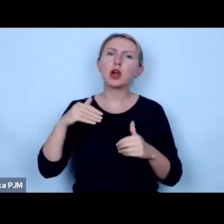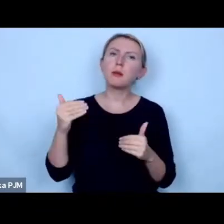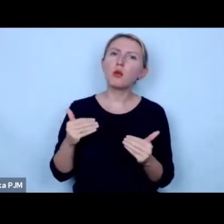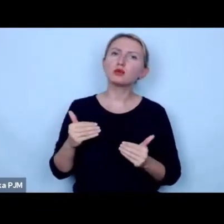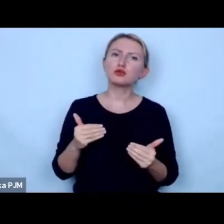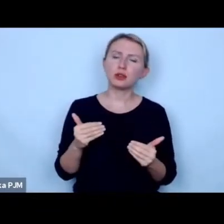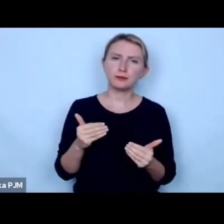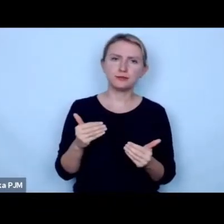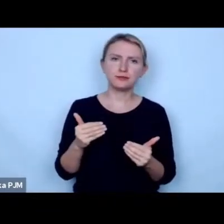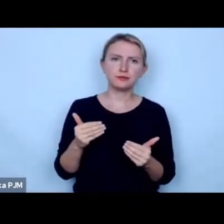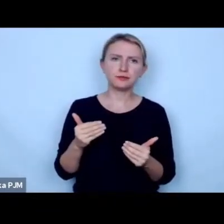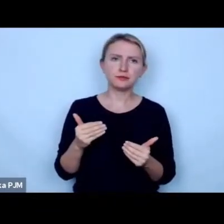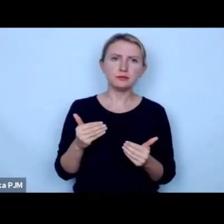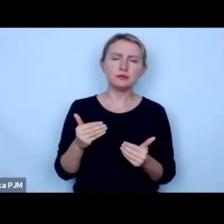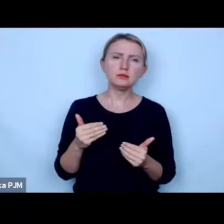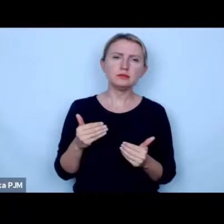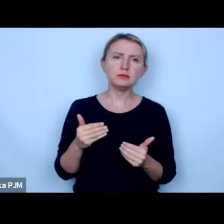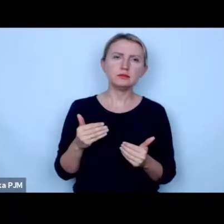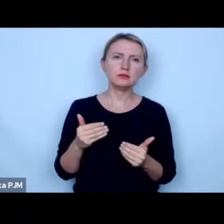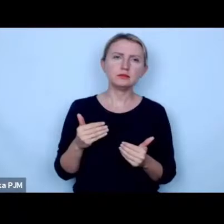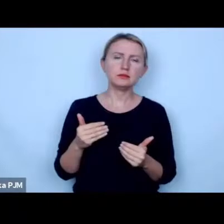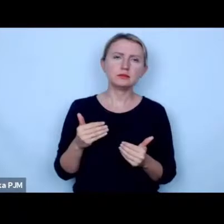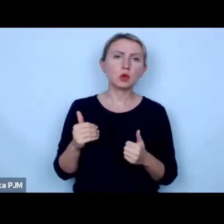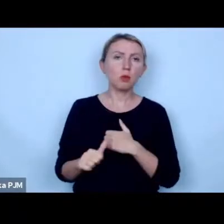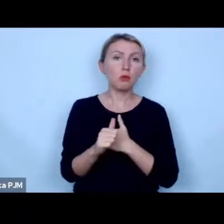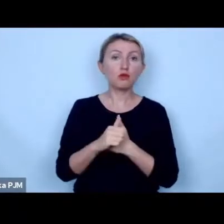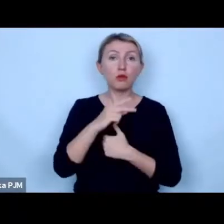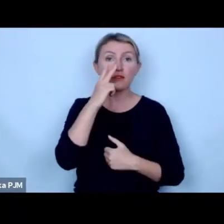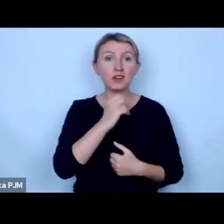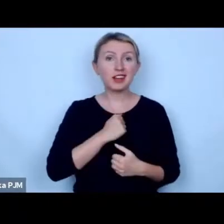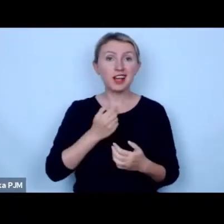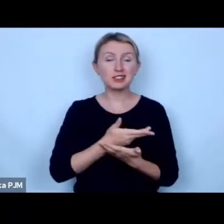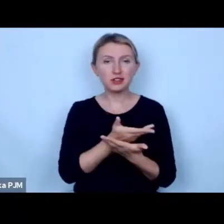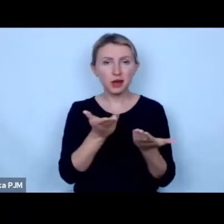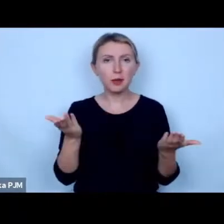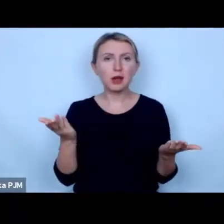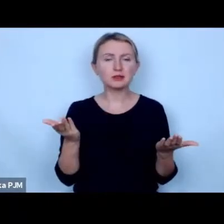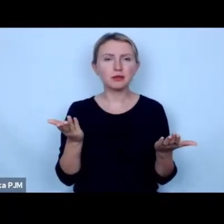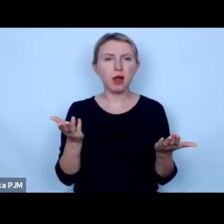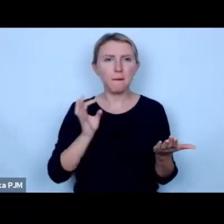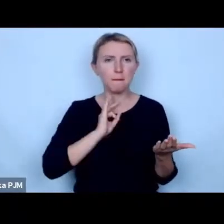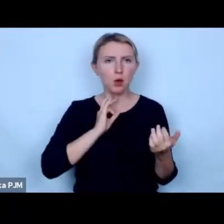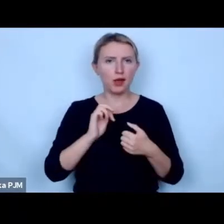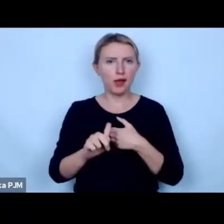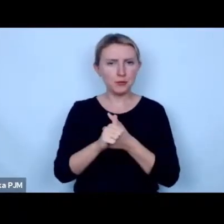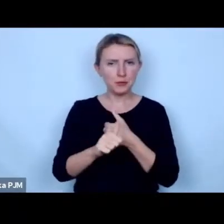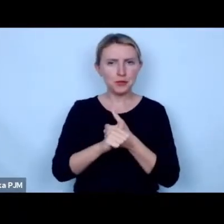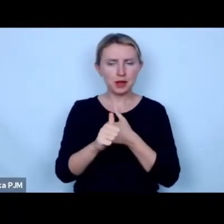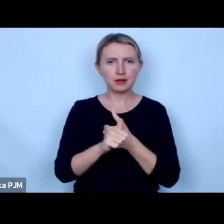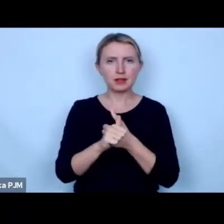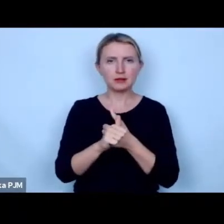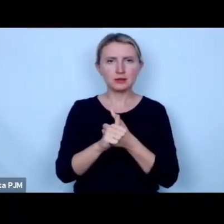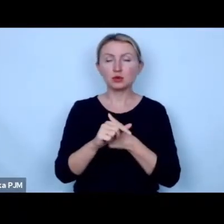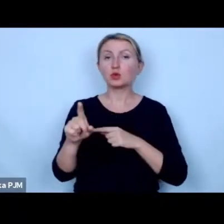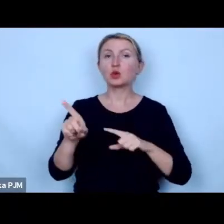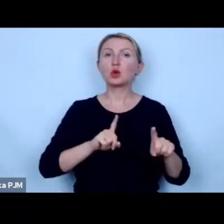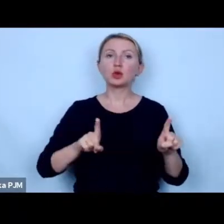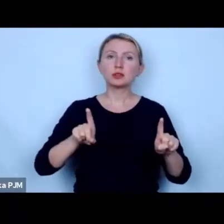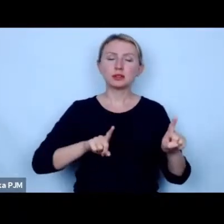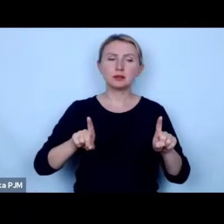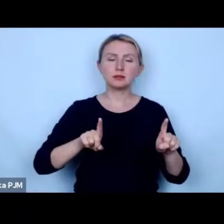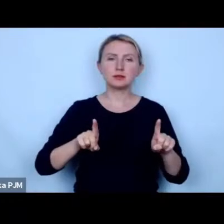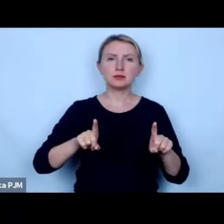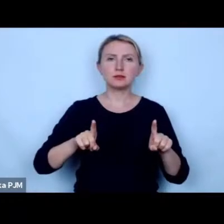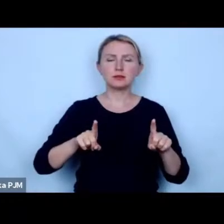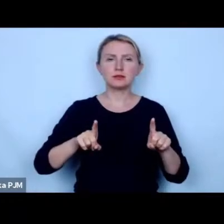i być może to uczyni czytelniejszym dla państwa te moje argumenty to znaczy na